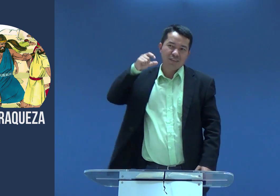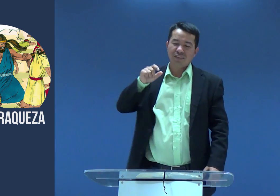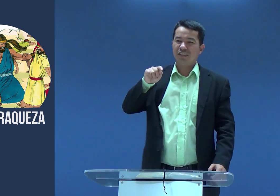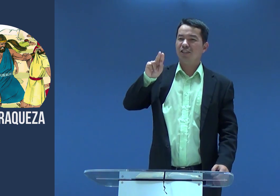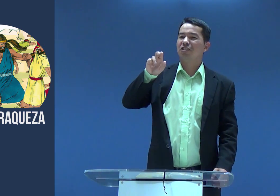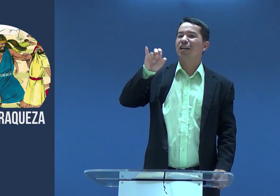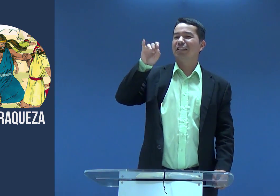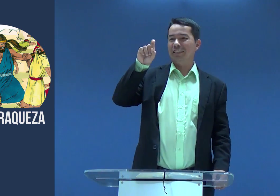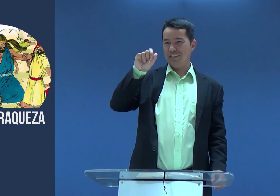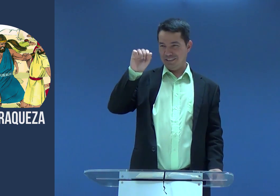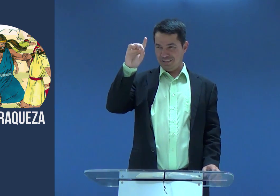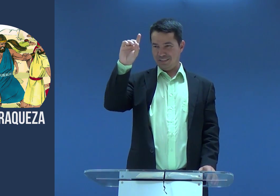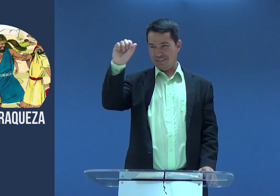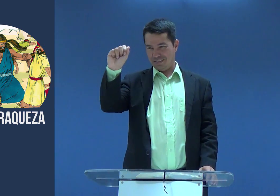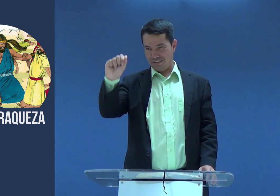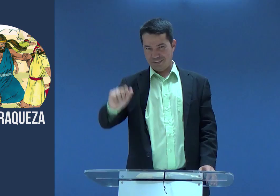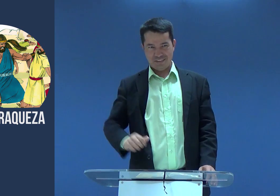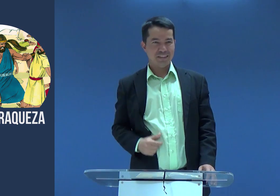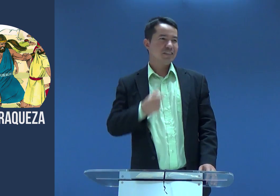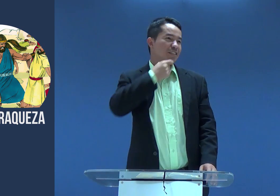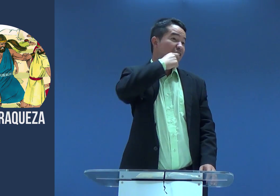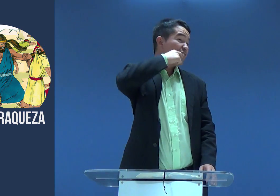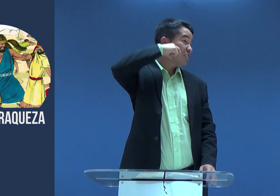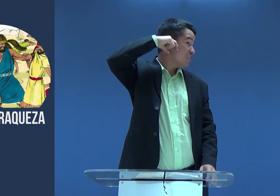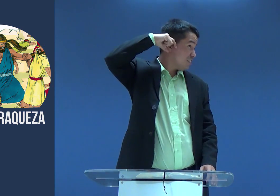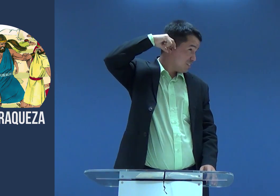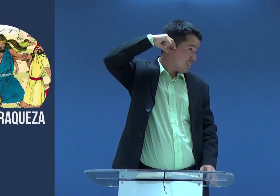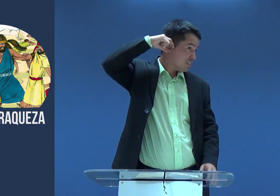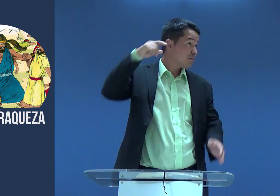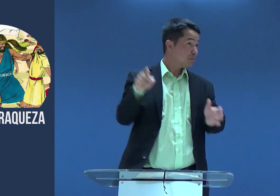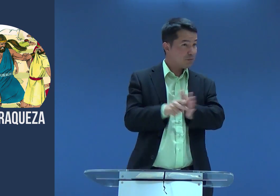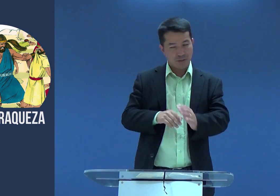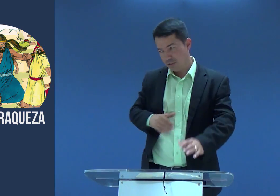Queixada. Queixada. Queixada. Sabe queixada?